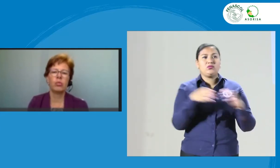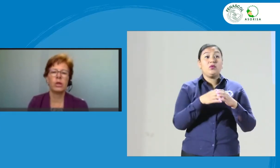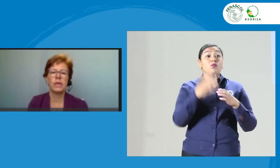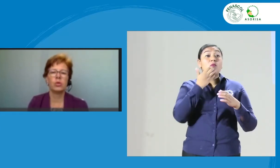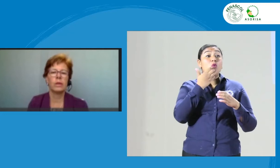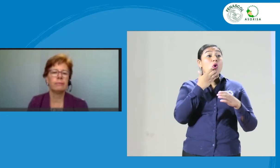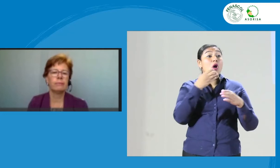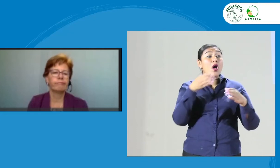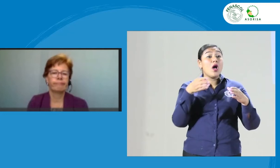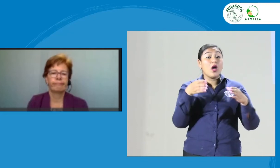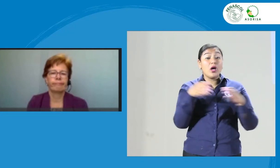comunidad sorda.